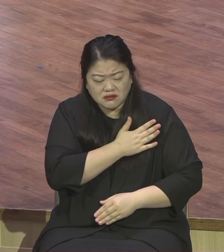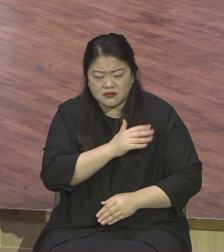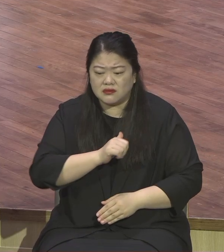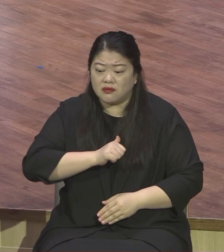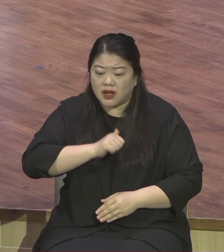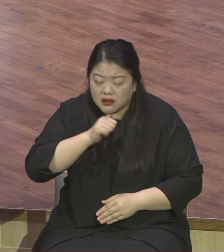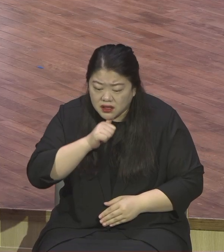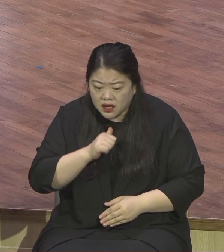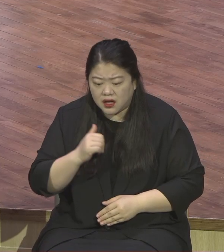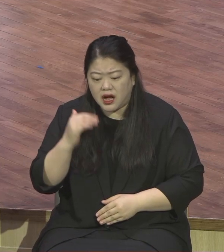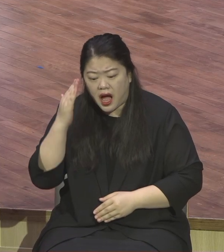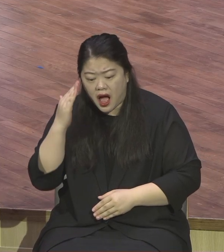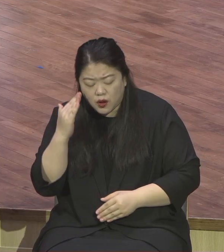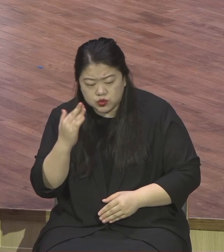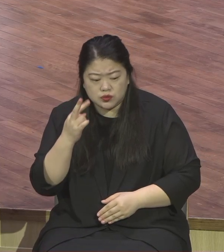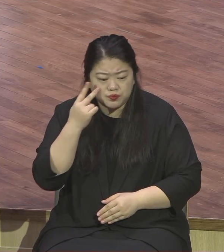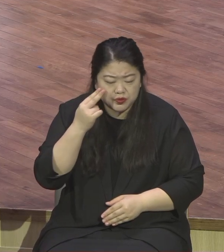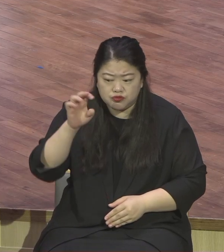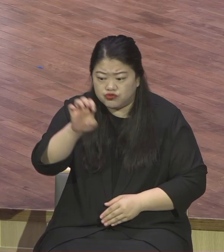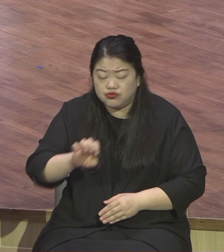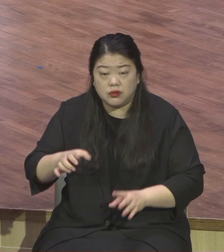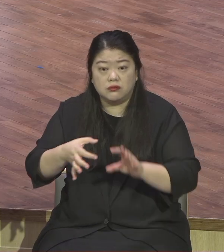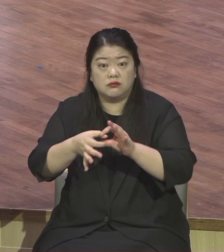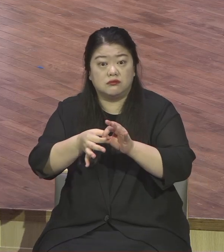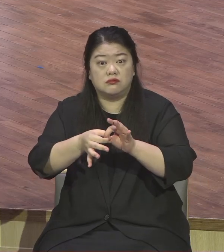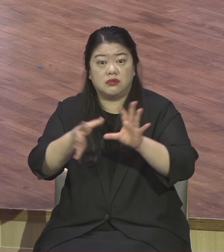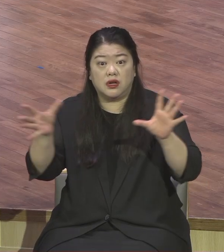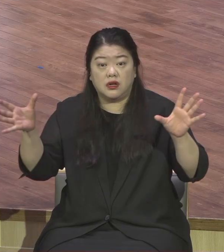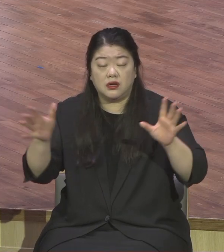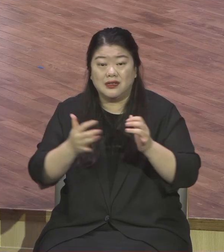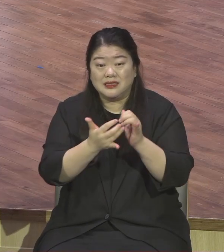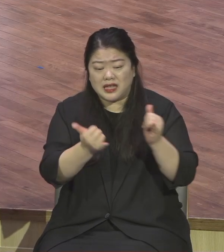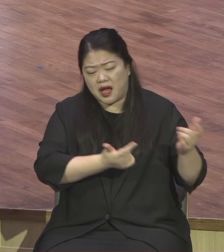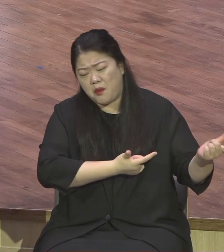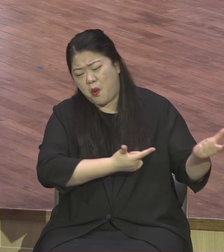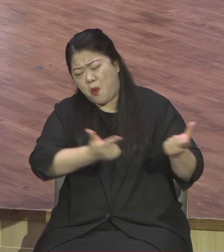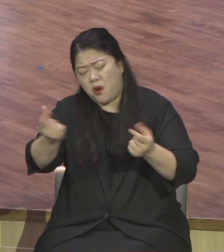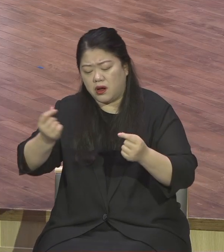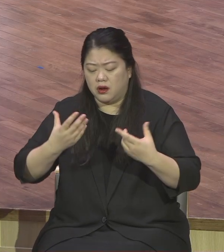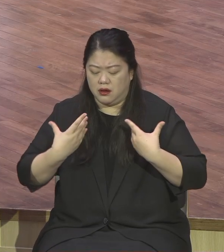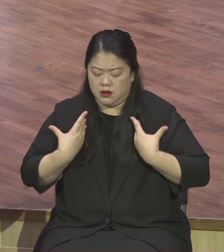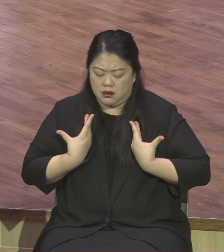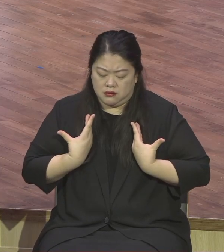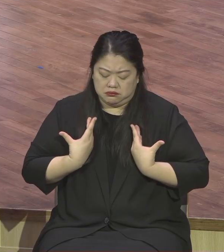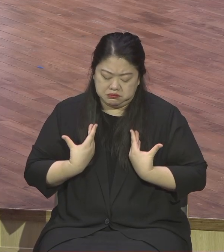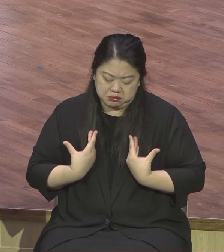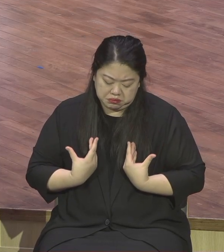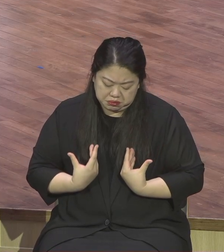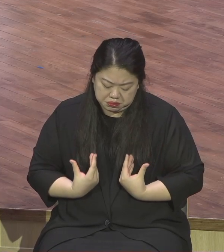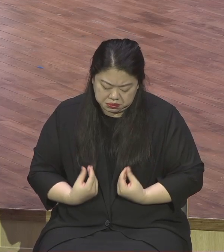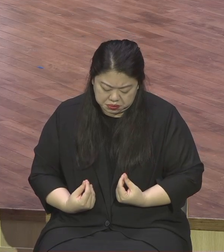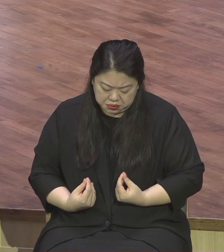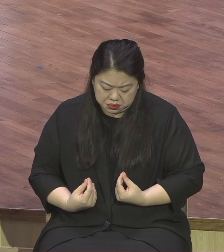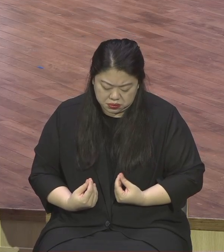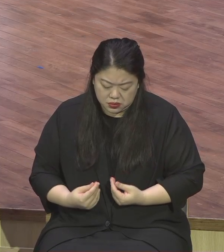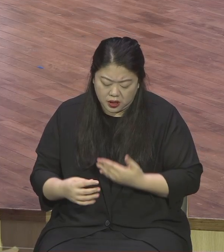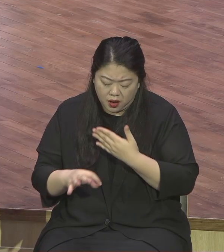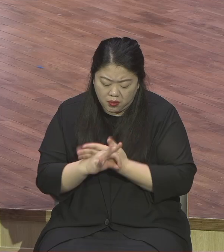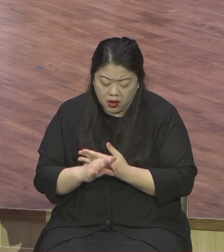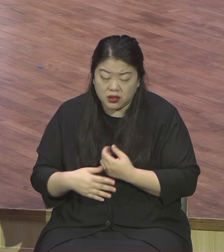발병을 하는데 이 좌절이란 것은 재발도합니다. 전염 또 됩니다. 그리고 더 심각한 것은